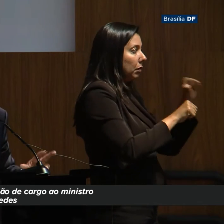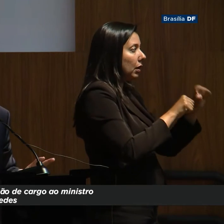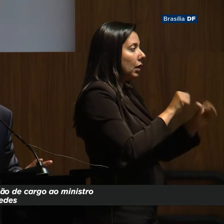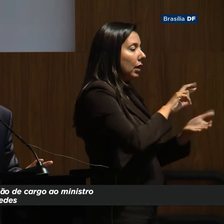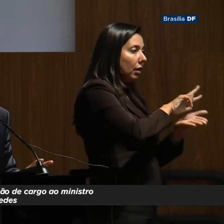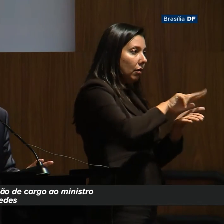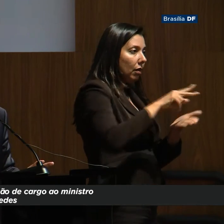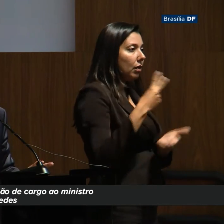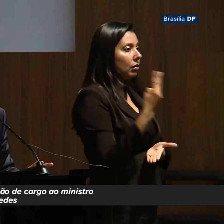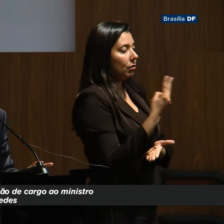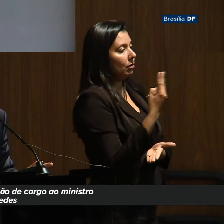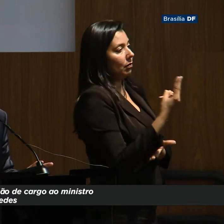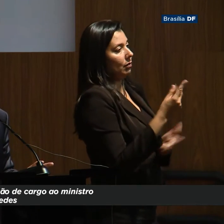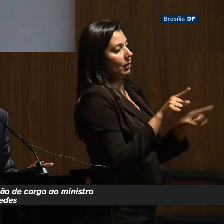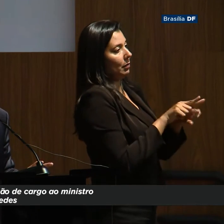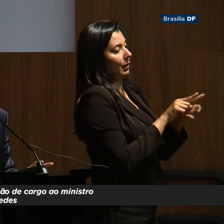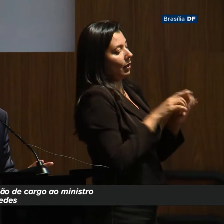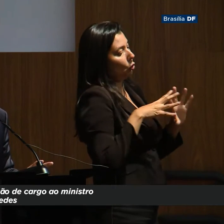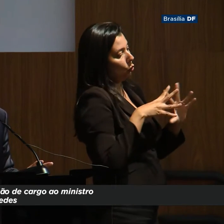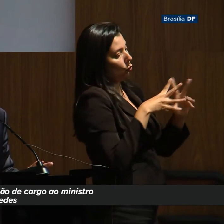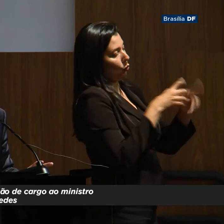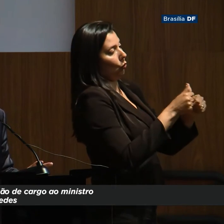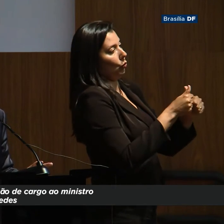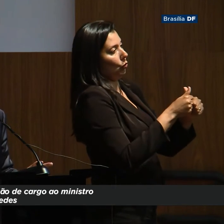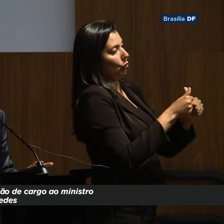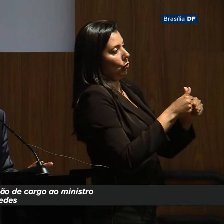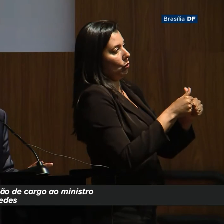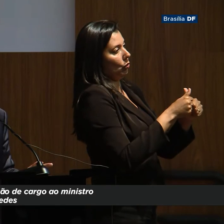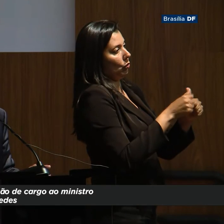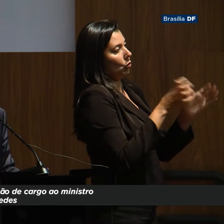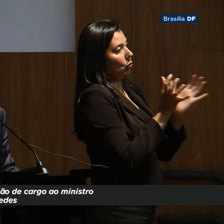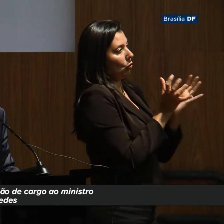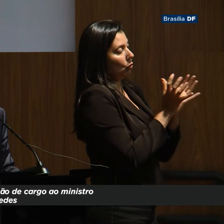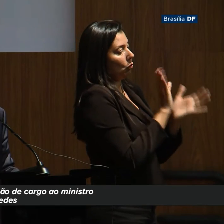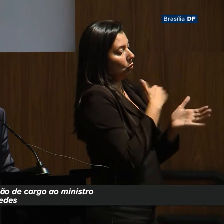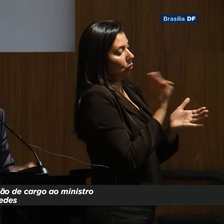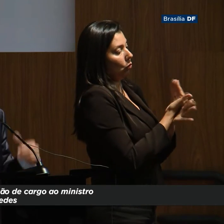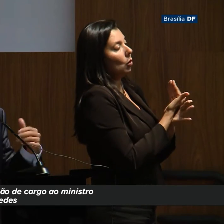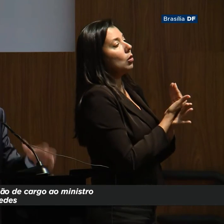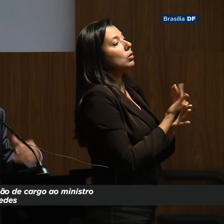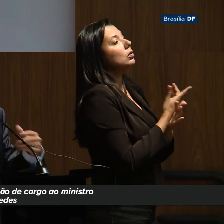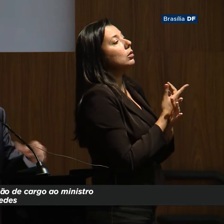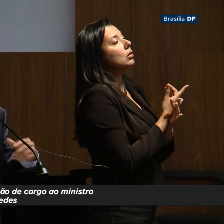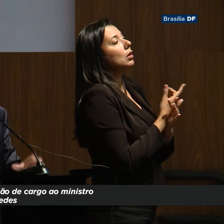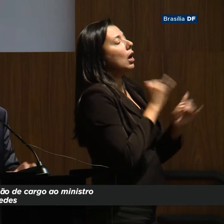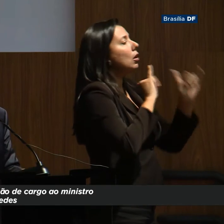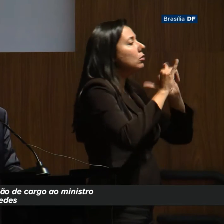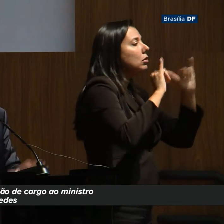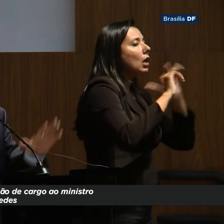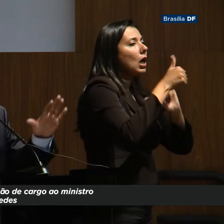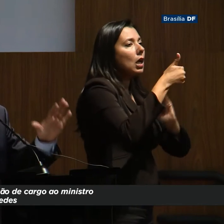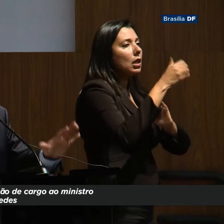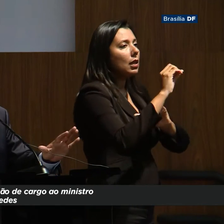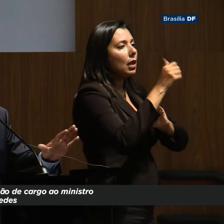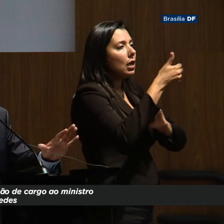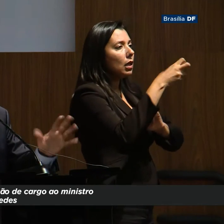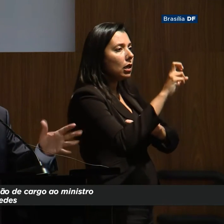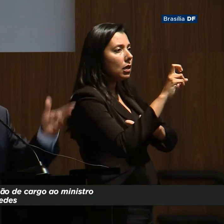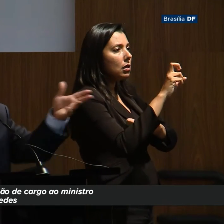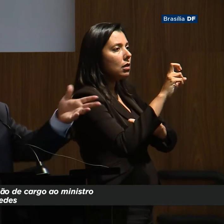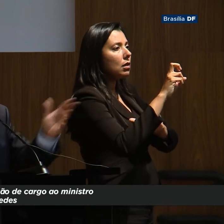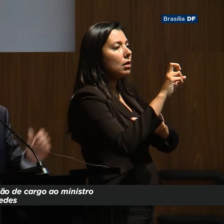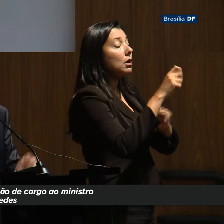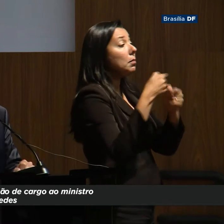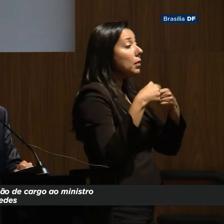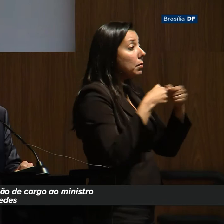várias dimensões. Todos eles e cada um deles, desse grupo nosso, quer anunciar 10, 15 medidas. E a gente está falando, não, espera aí,